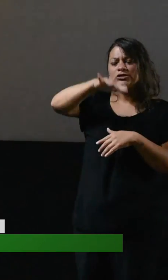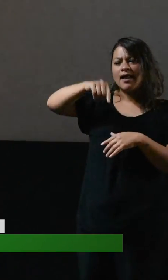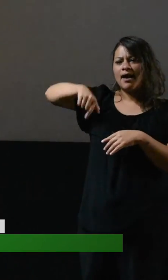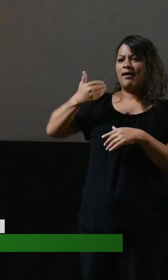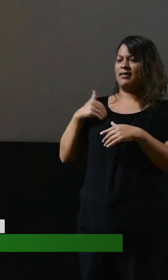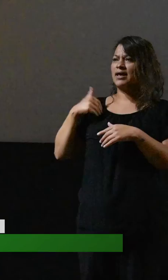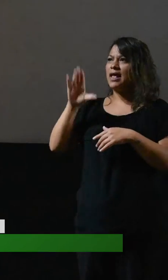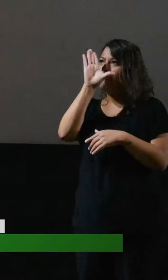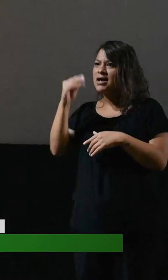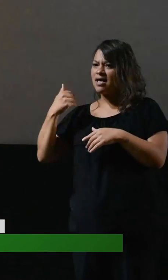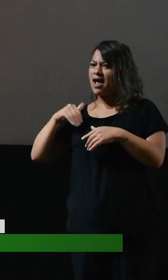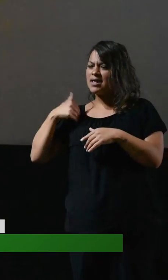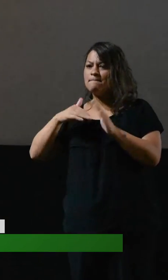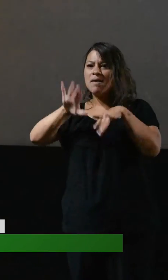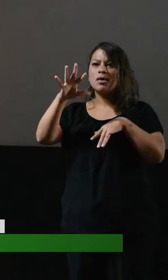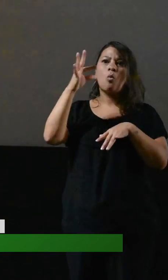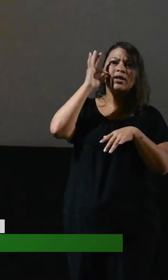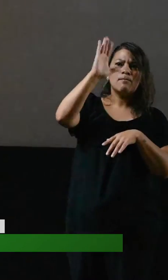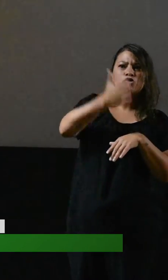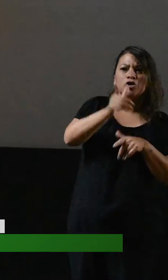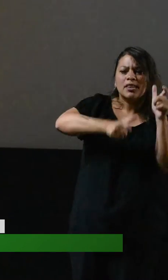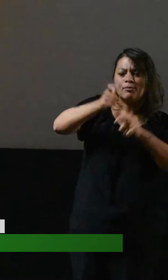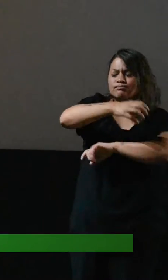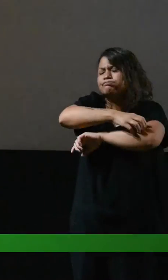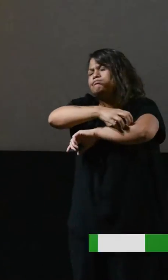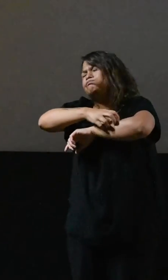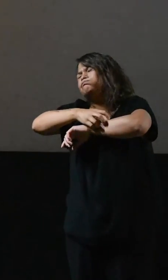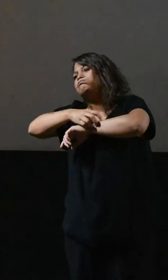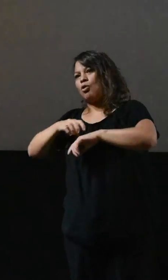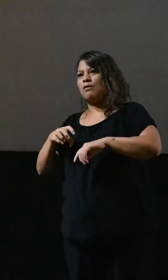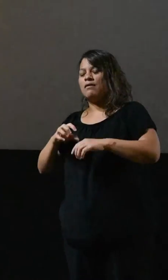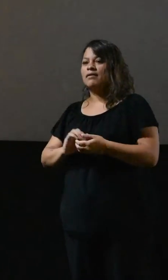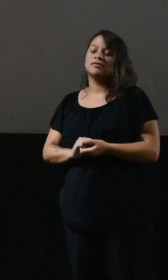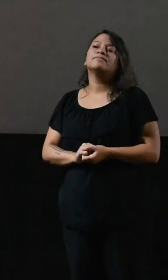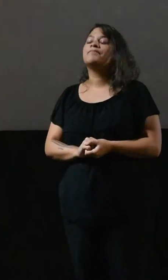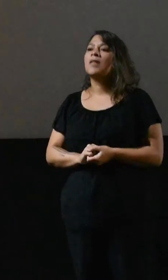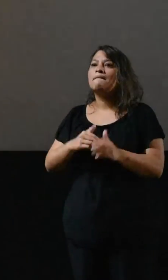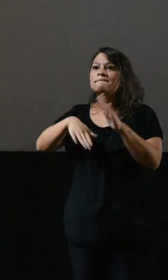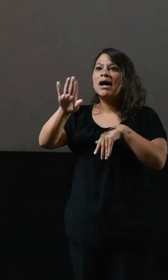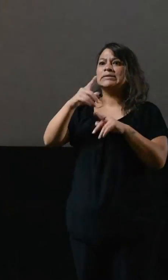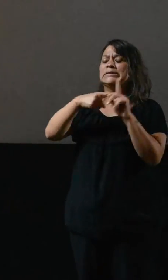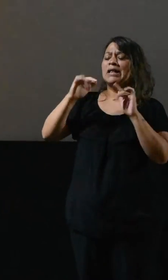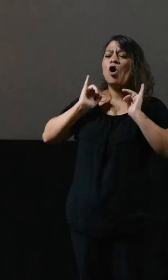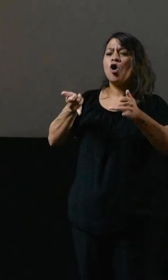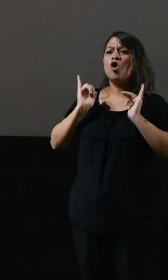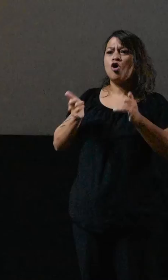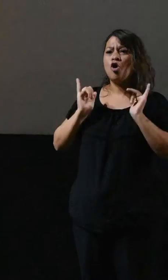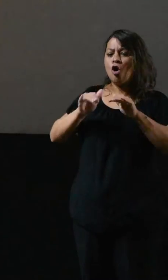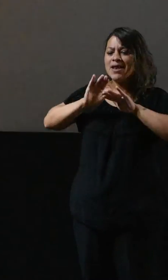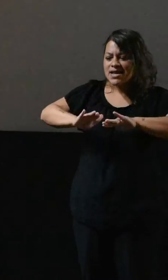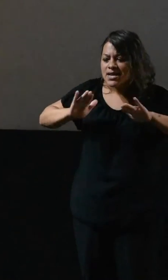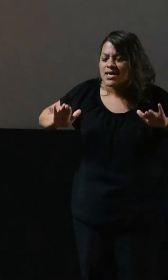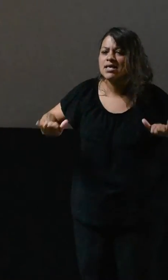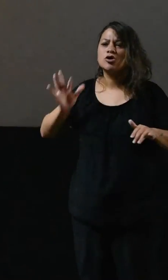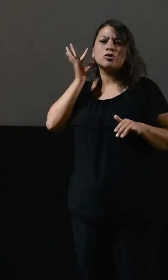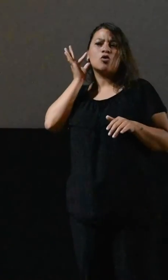Cuando en nuestro país hay más de un 40% de personas que viven por debajo de la línea de pobreza. Cuando más de la mitad de los jóvenes, de los niños y